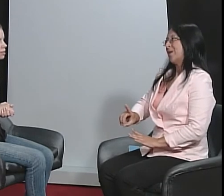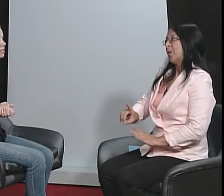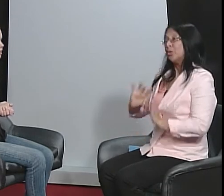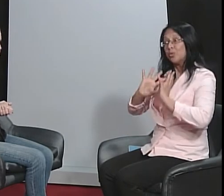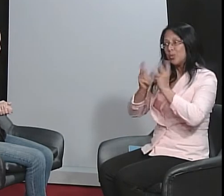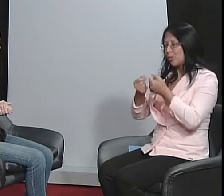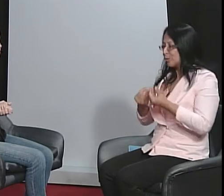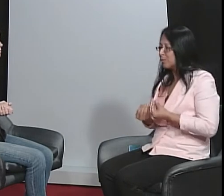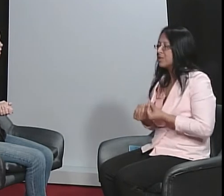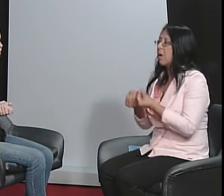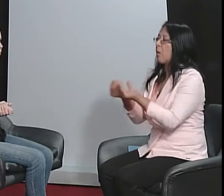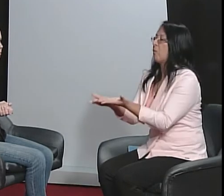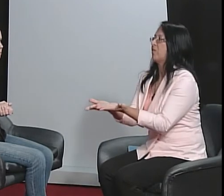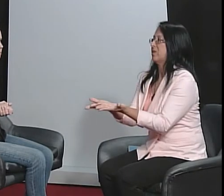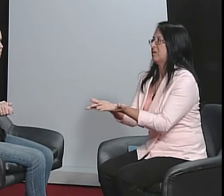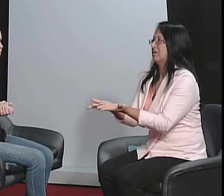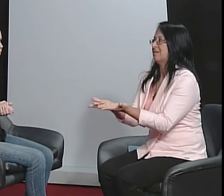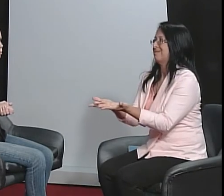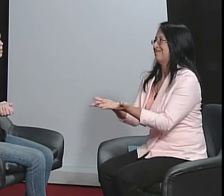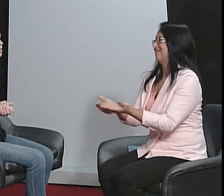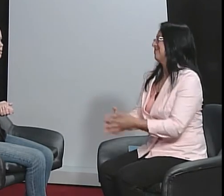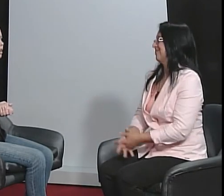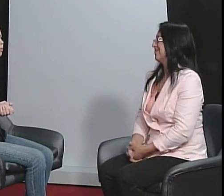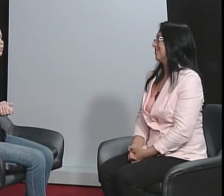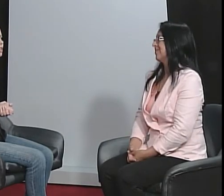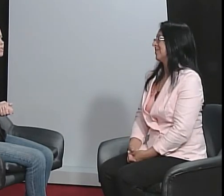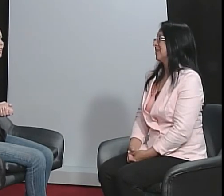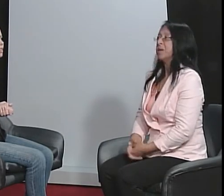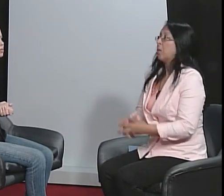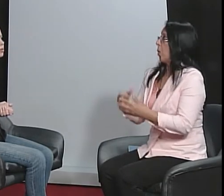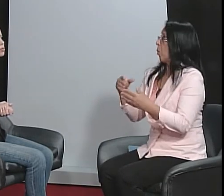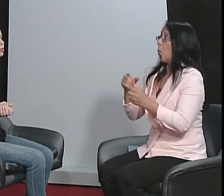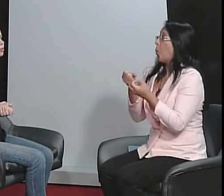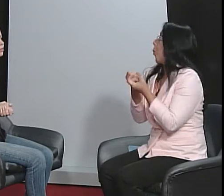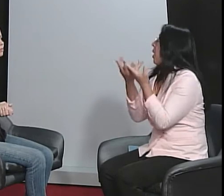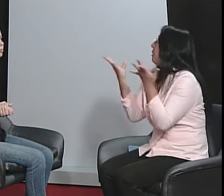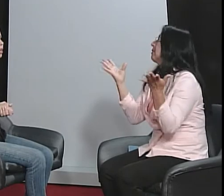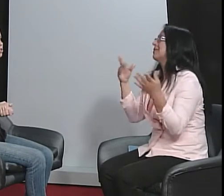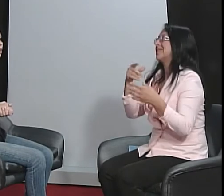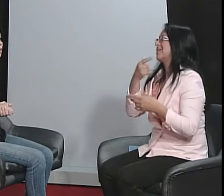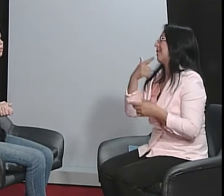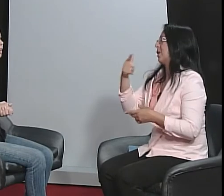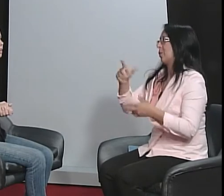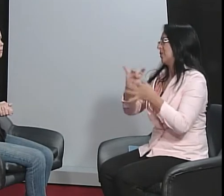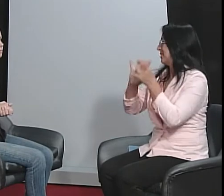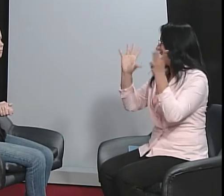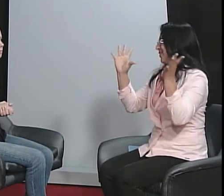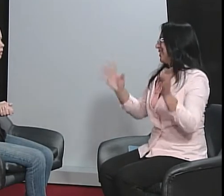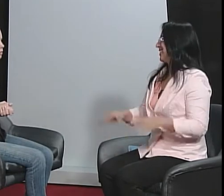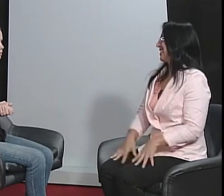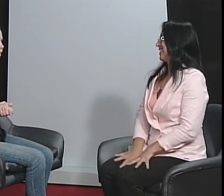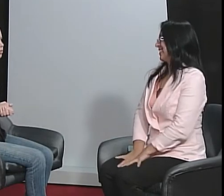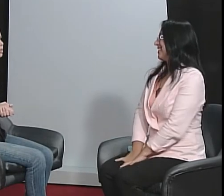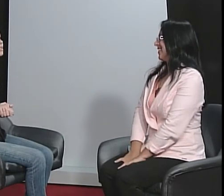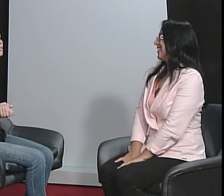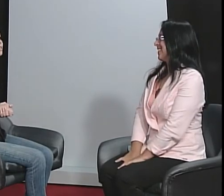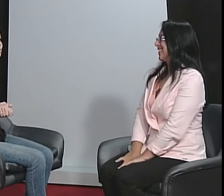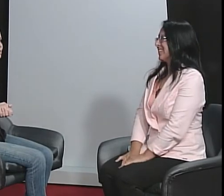acesso da língua. Precisa oferecer isso ao surdo, porque é direito dele, né? Todas as línguas.